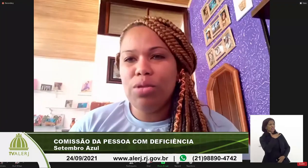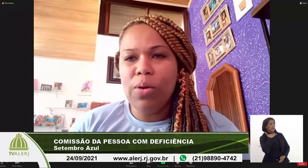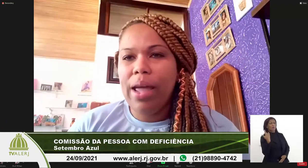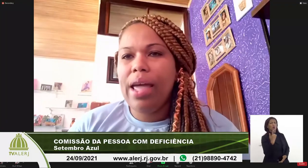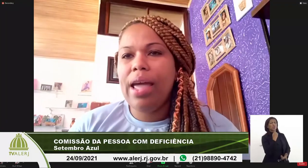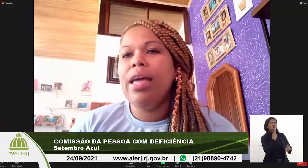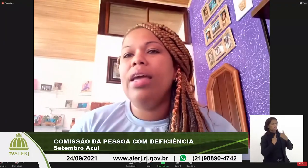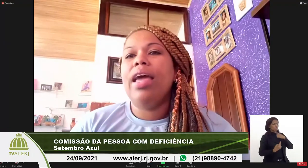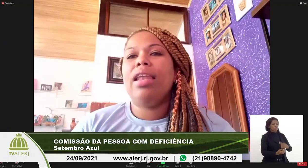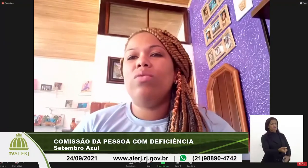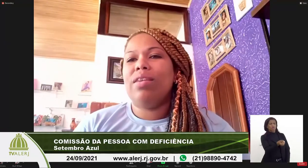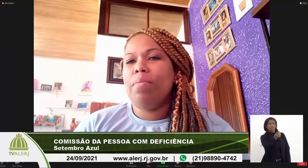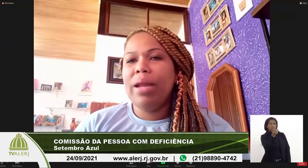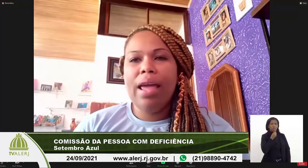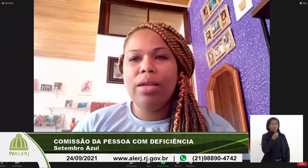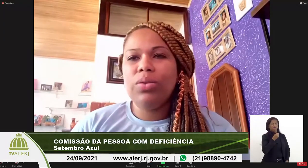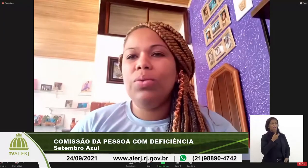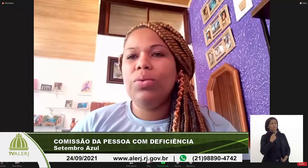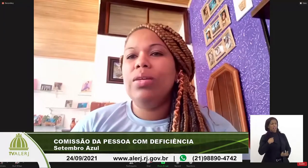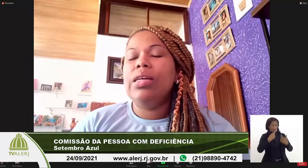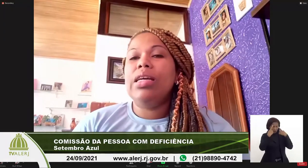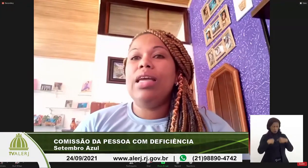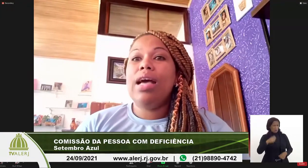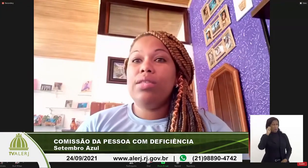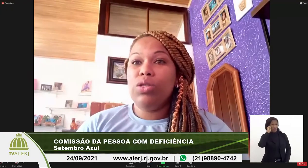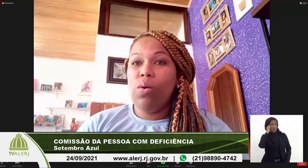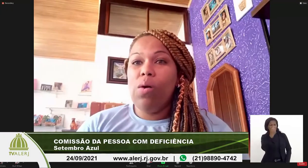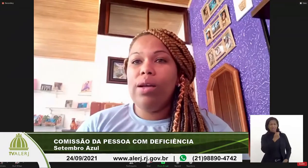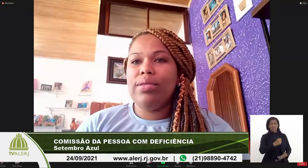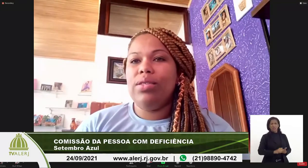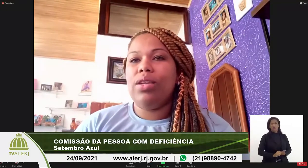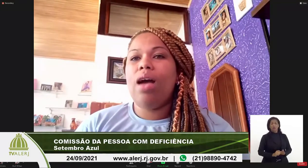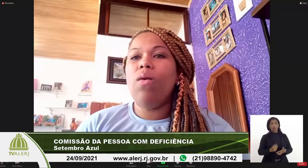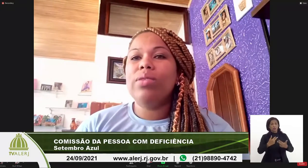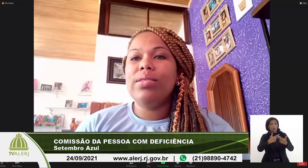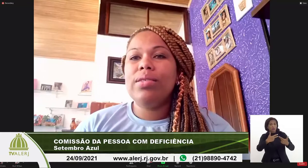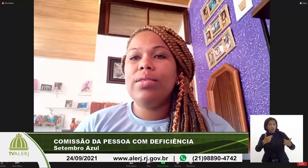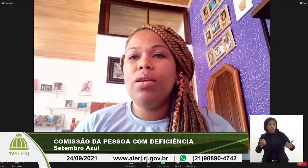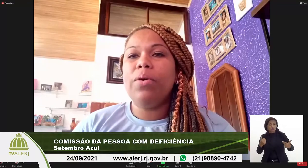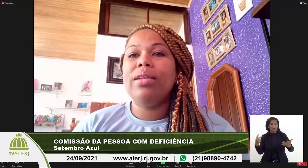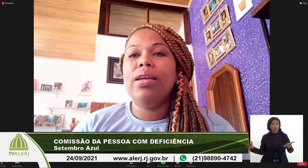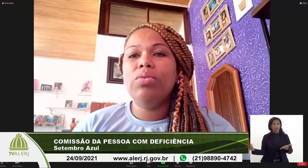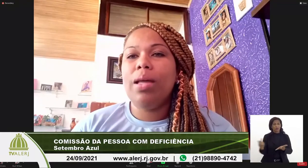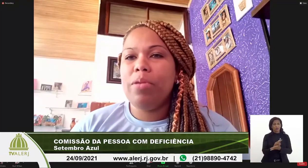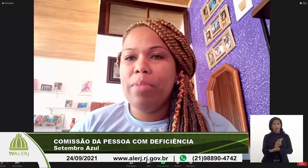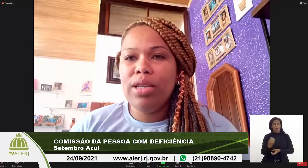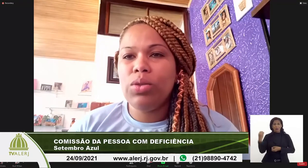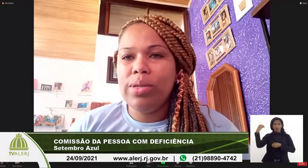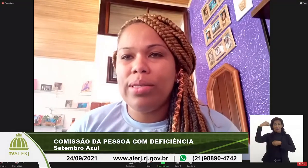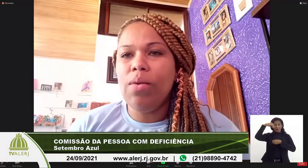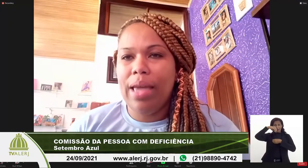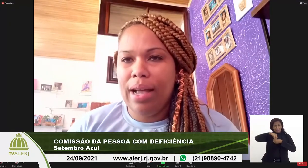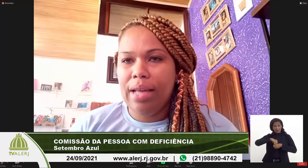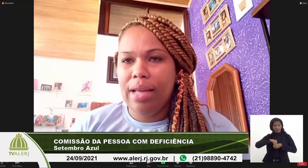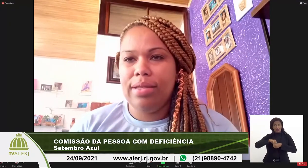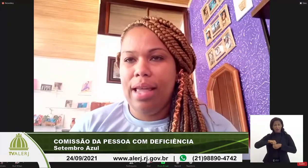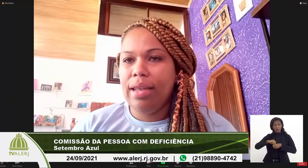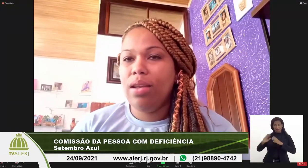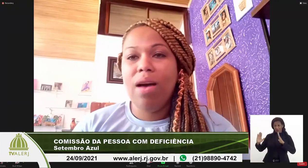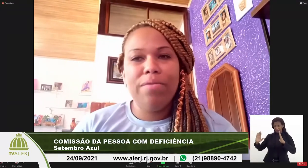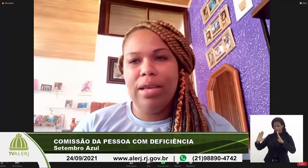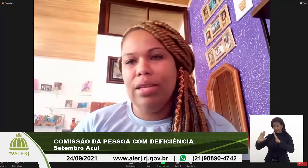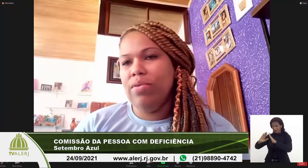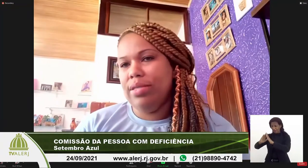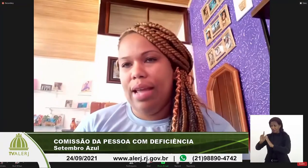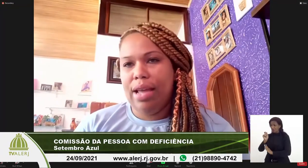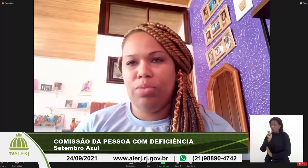vontade de morrer, ela usava preto. E essas coisas aconteciam porque dentro da primeira instituição que é a casa dela,